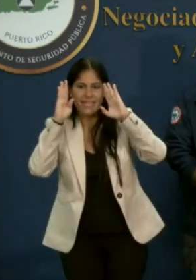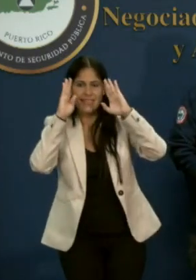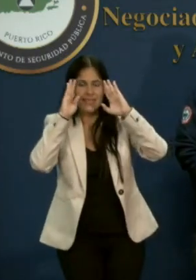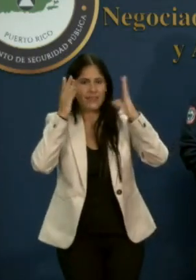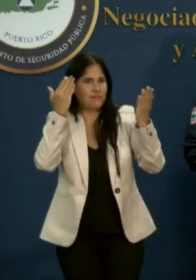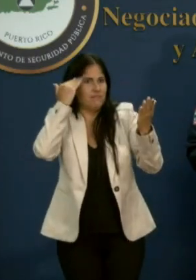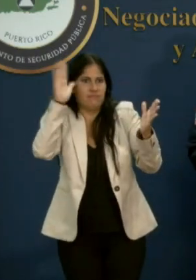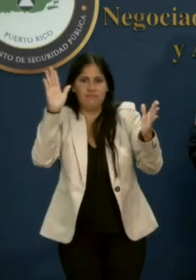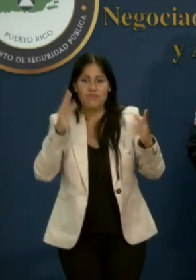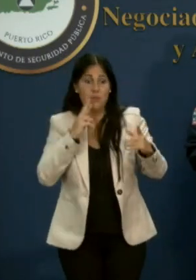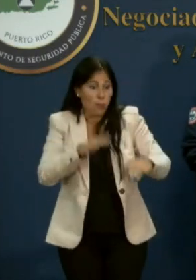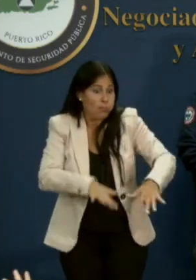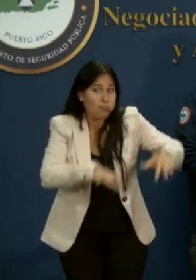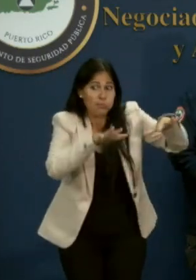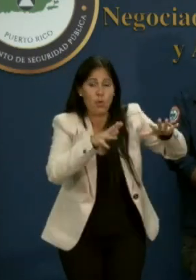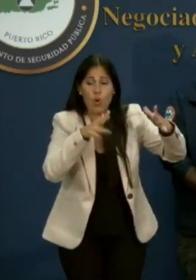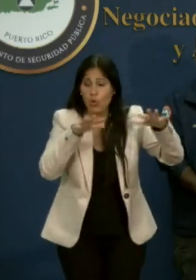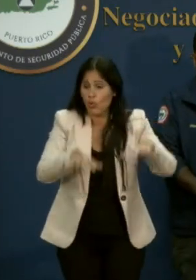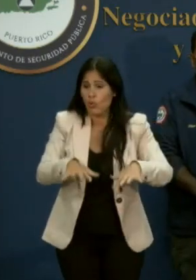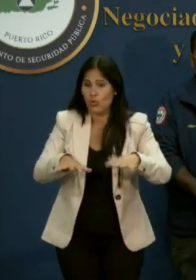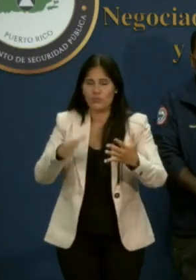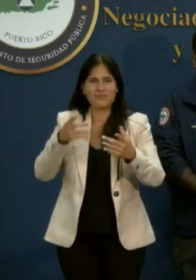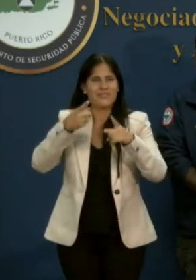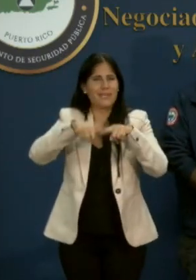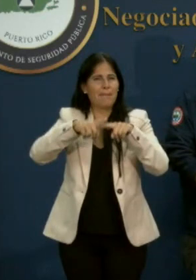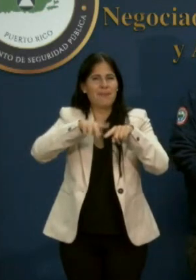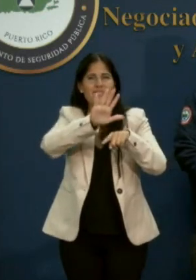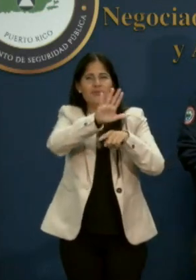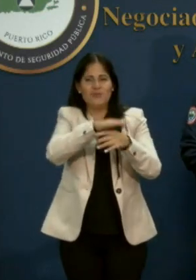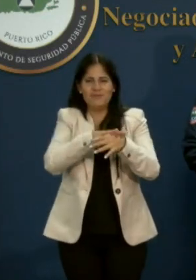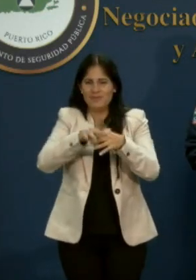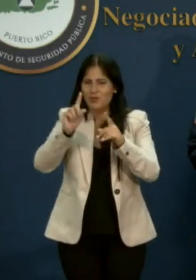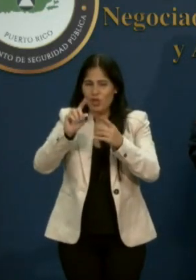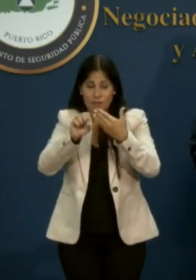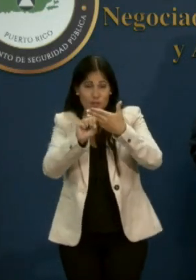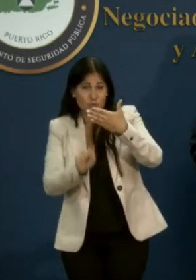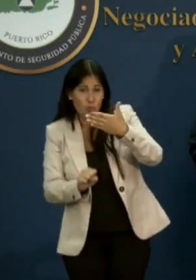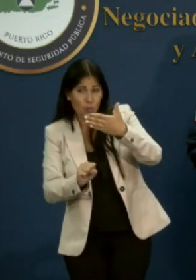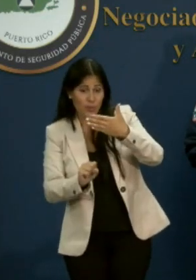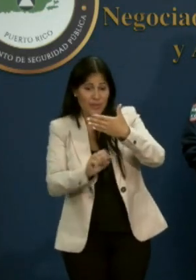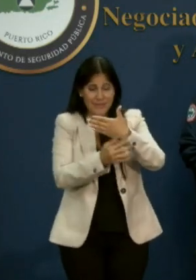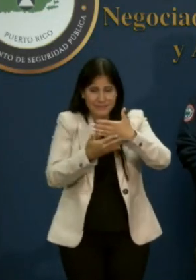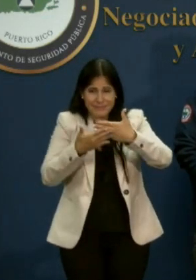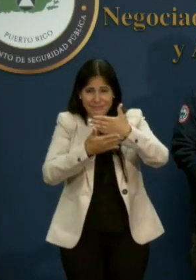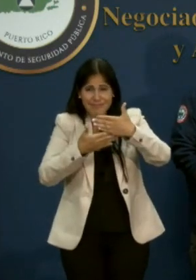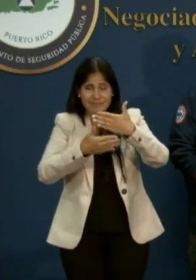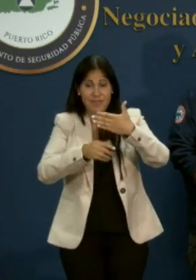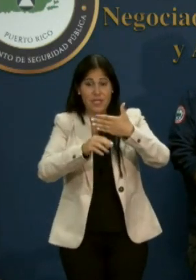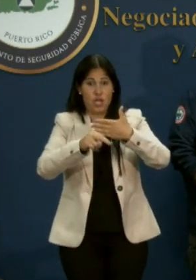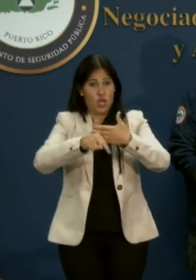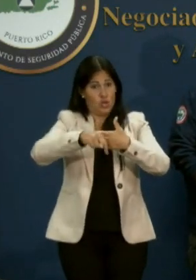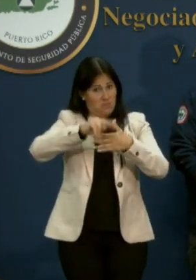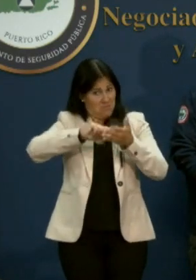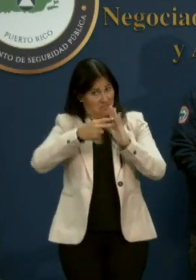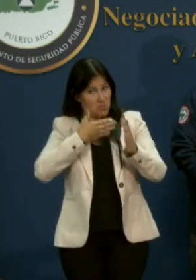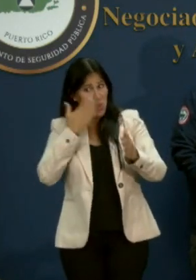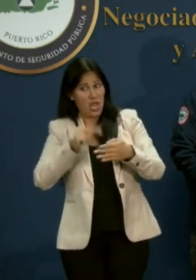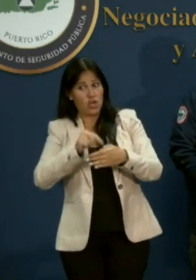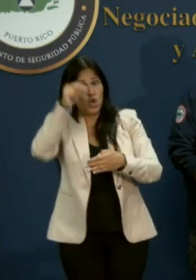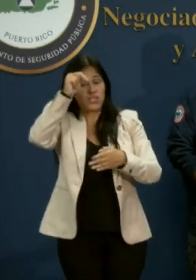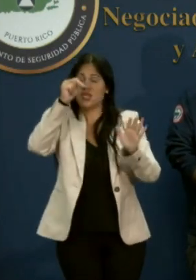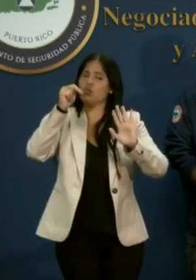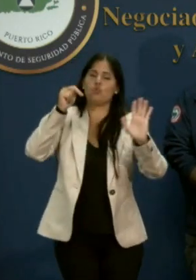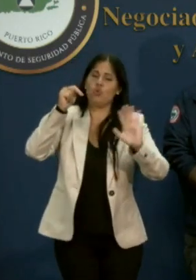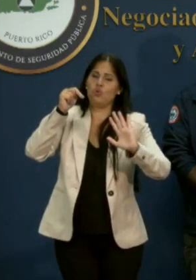fuerzas de aguaceros afectando especialmente a la mitad sur. Eso no quiere decir que a la mitad norte no va haber lluvia, pero que a la mitad sur va a sentir la lluvia más